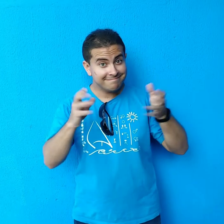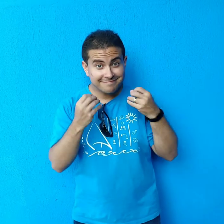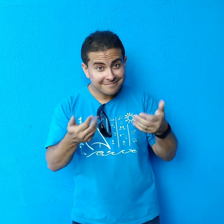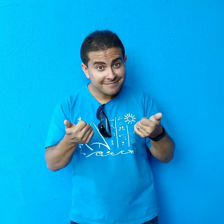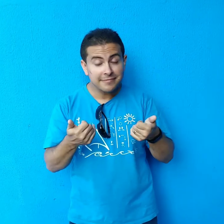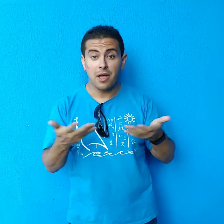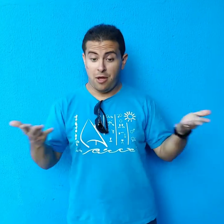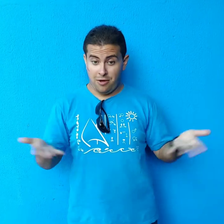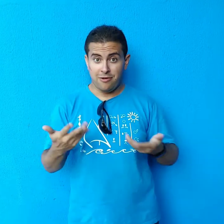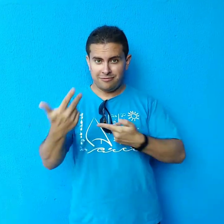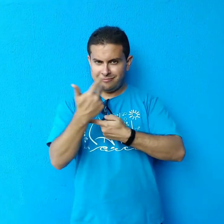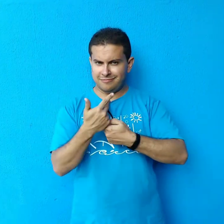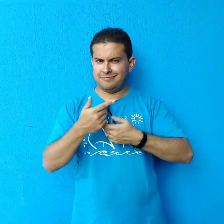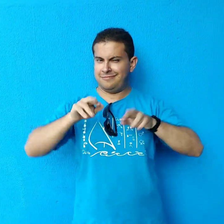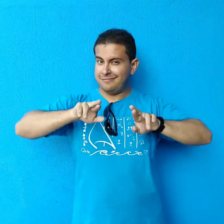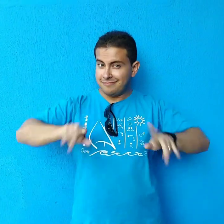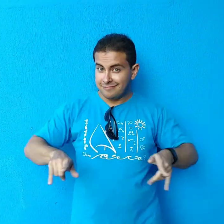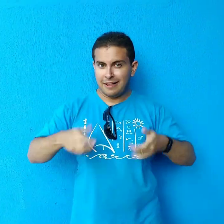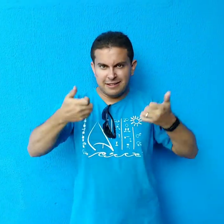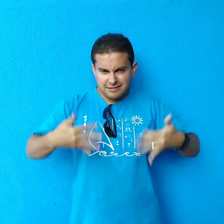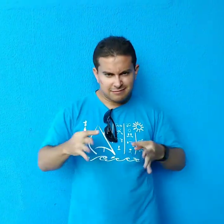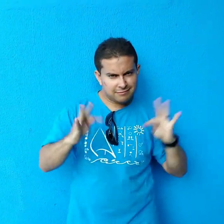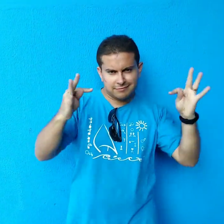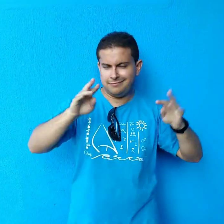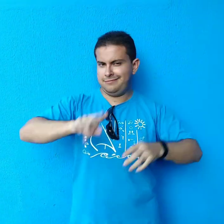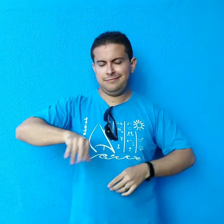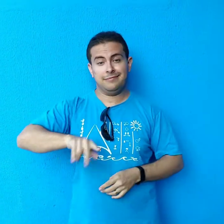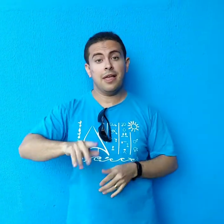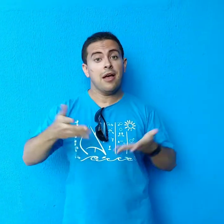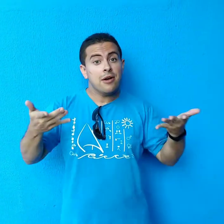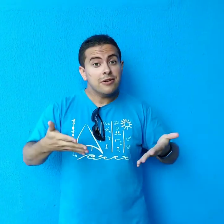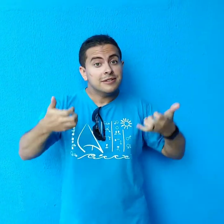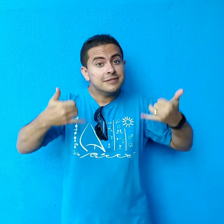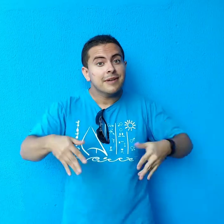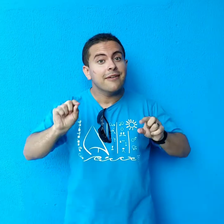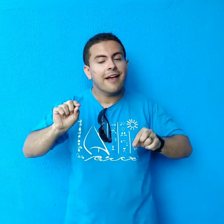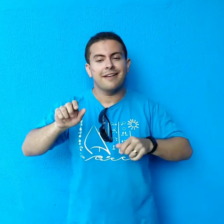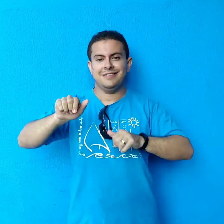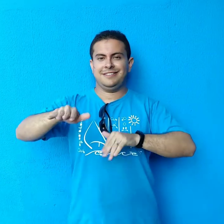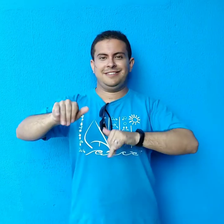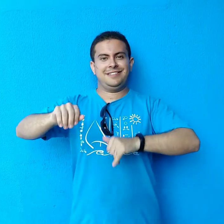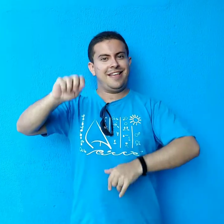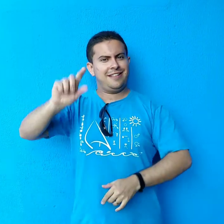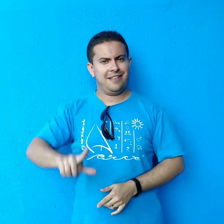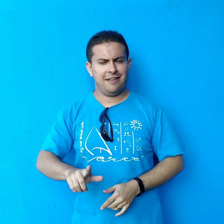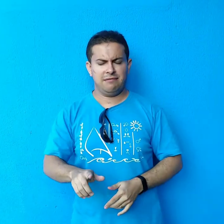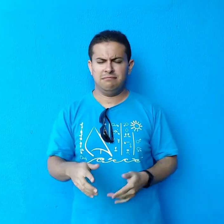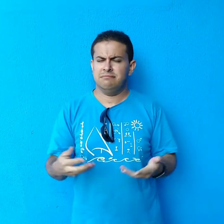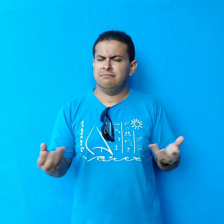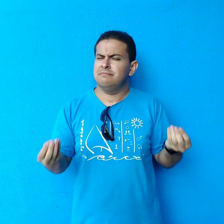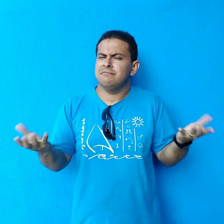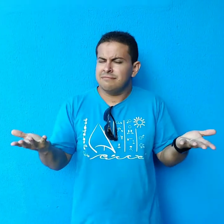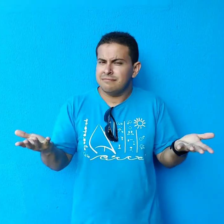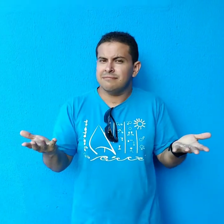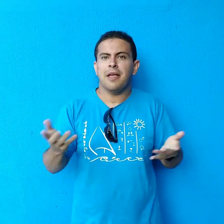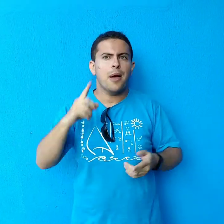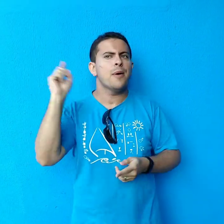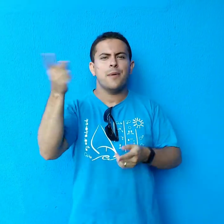E aí galera, beleza com vocês? O vídeo de hoje vai ser bem diferente, eu não vou falar sobre tecnologia, mas sim sobre o setembro azul.